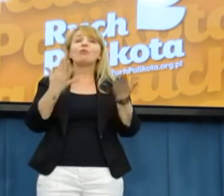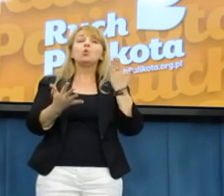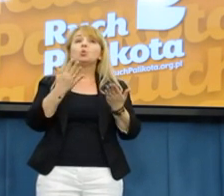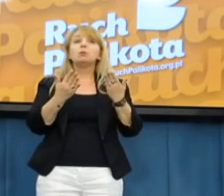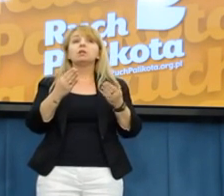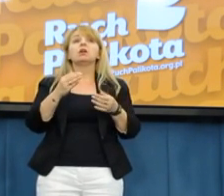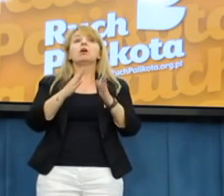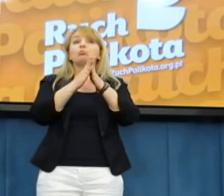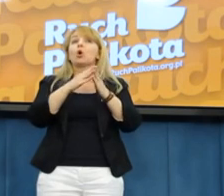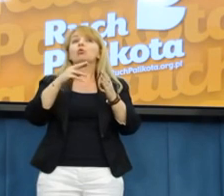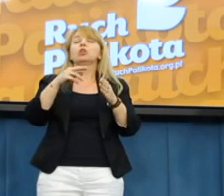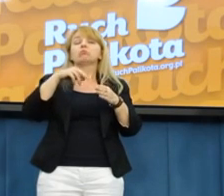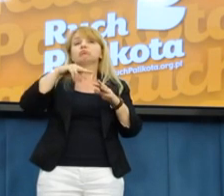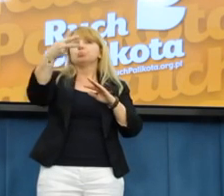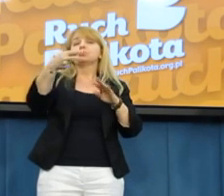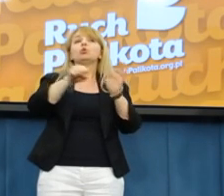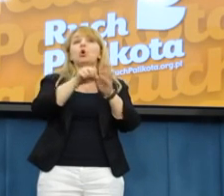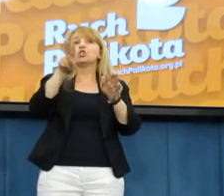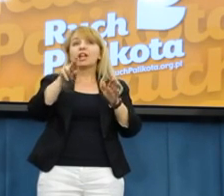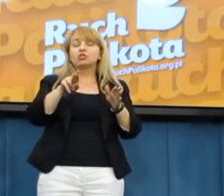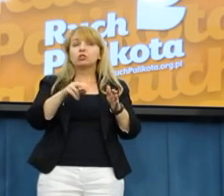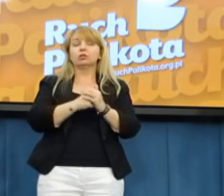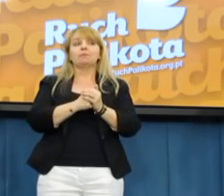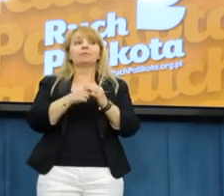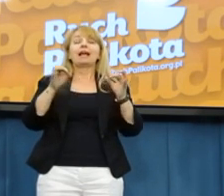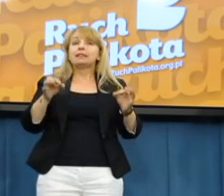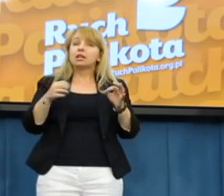wice ministra statów finansowych, pana Grabowskiego,